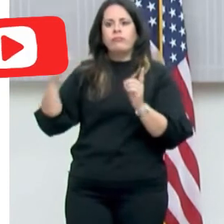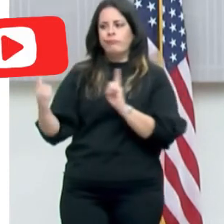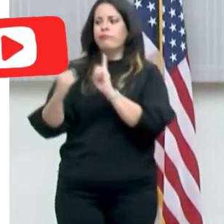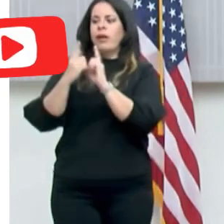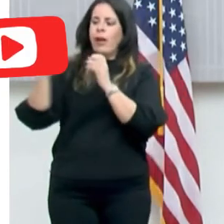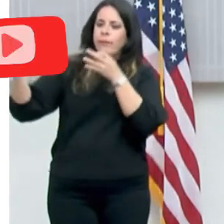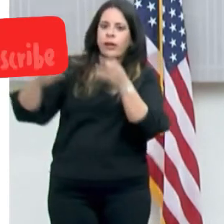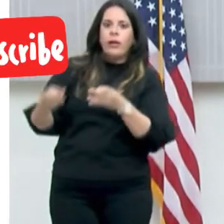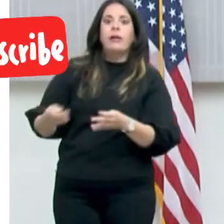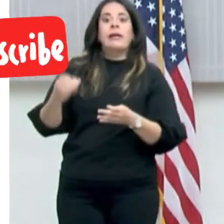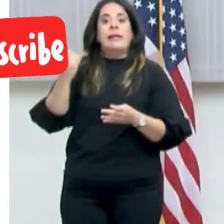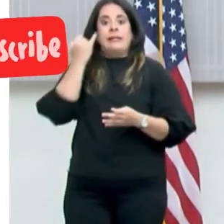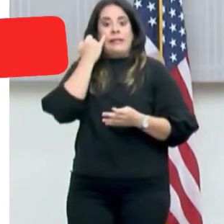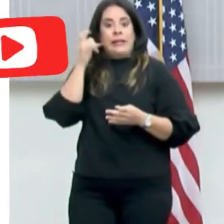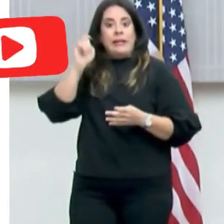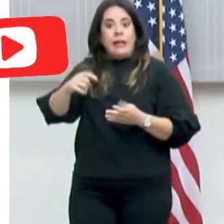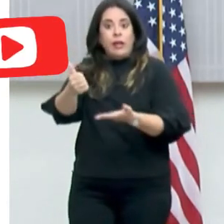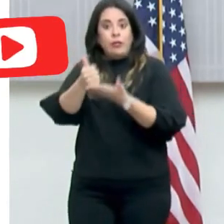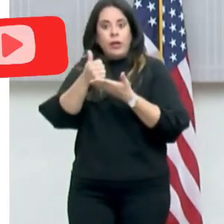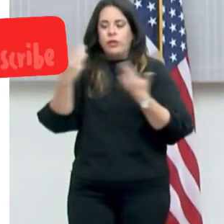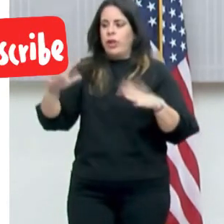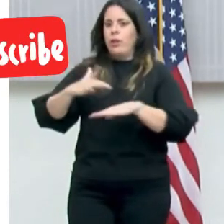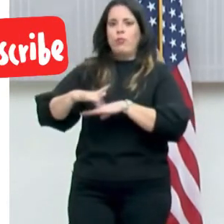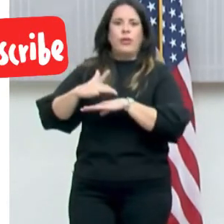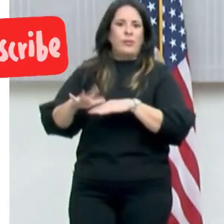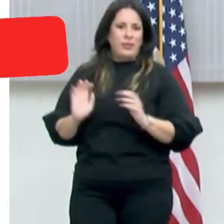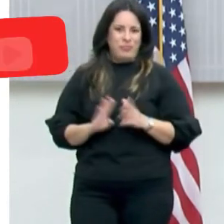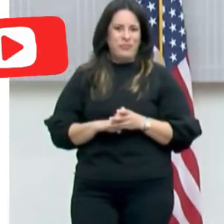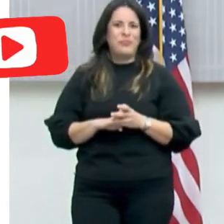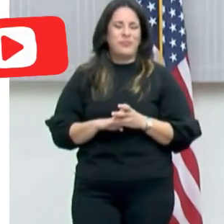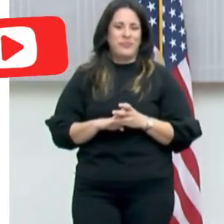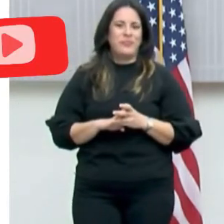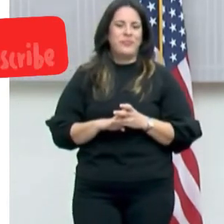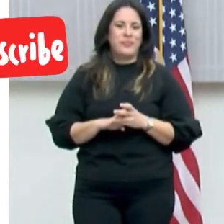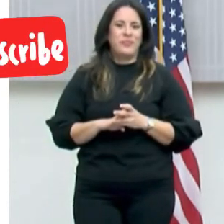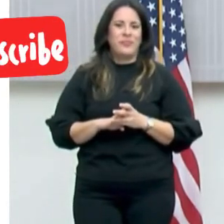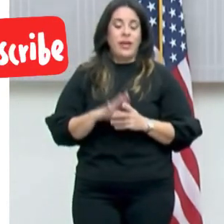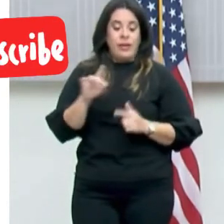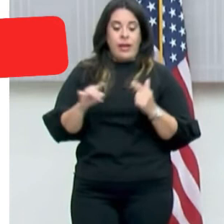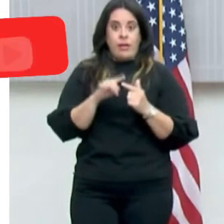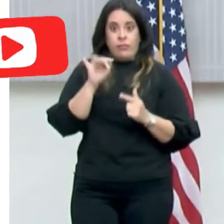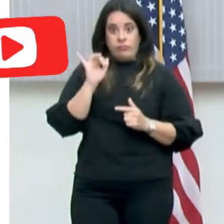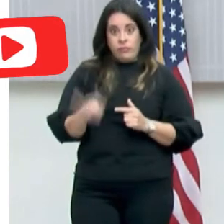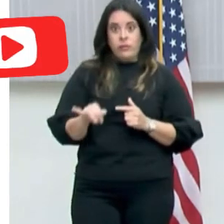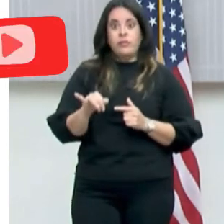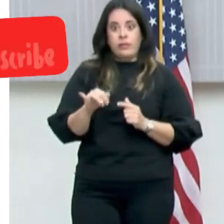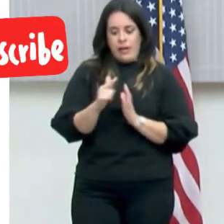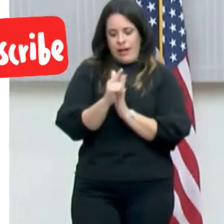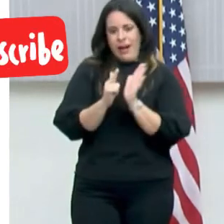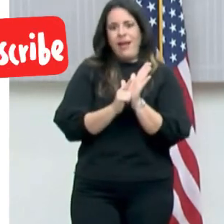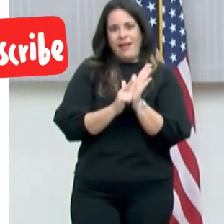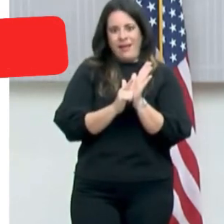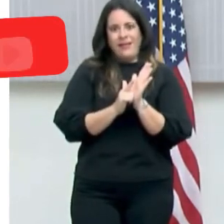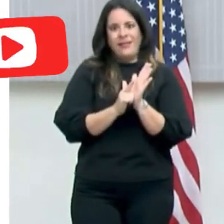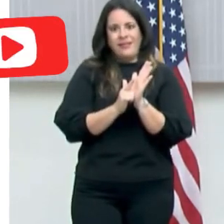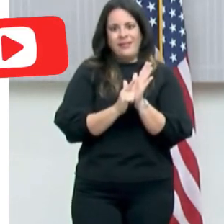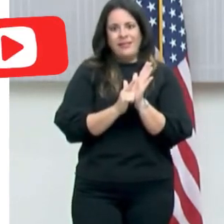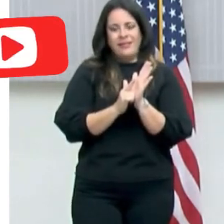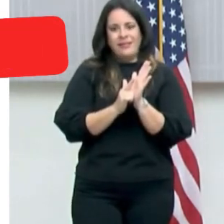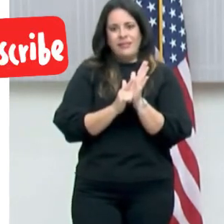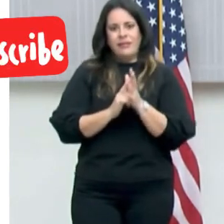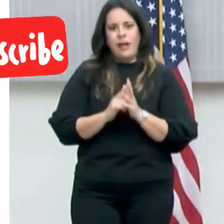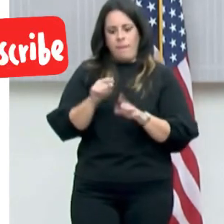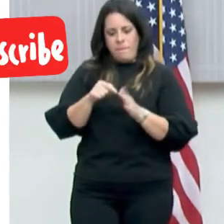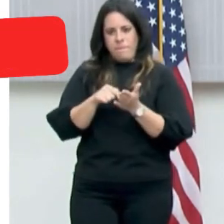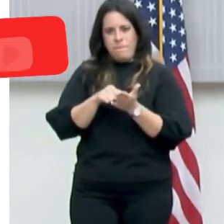necesite la ayuda, la tiene disponible. En cuanto a esa parte de la ley, que es la que tiene que ver con otra